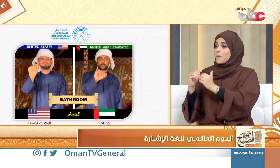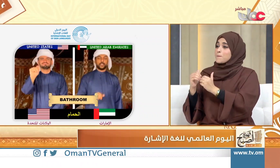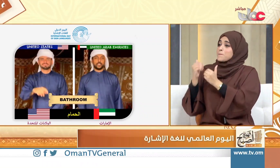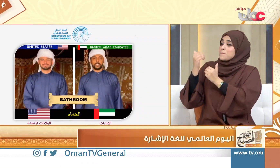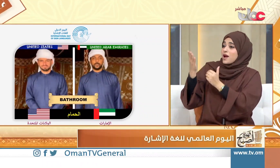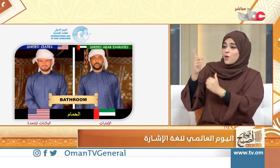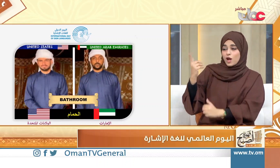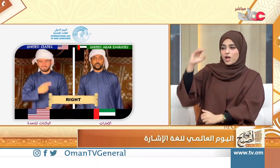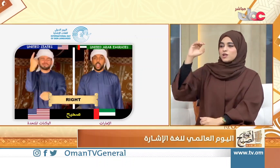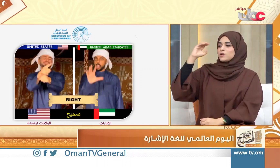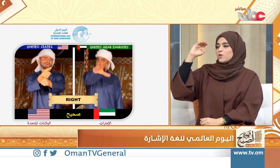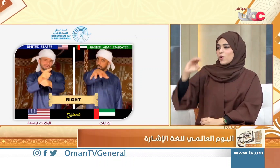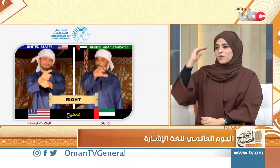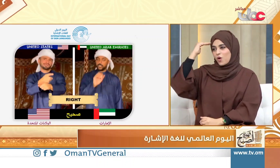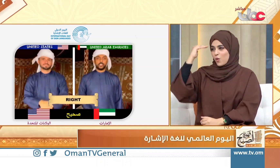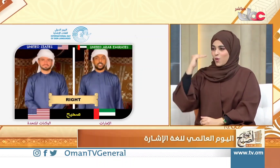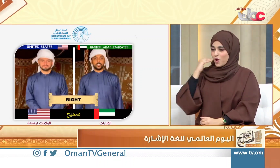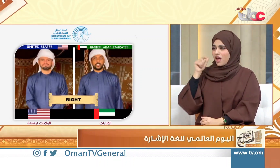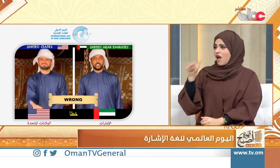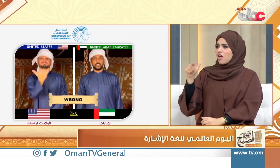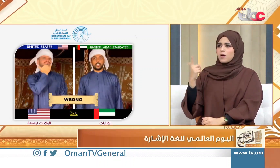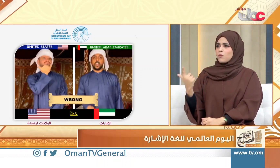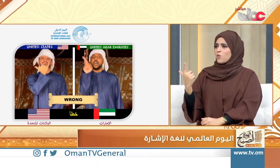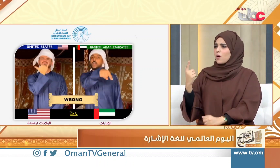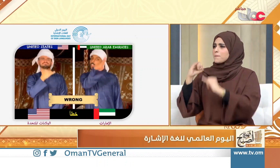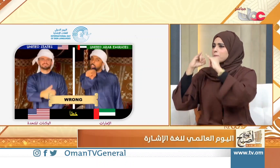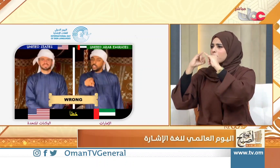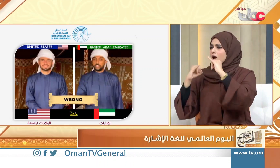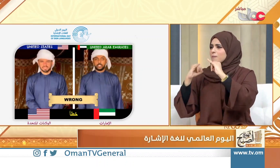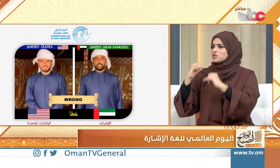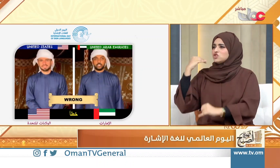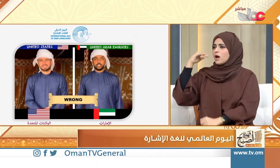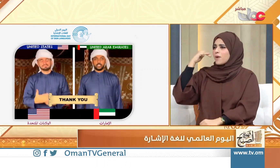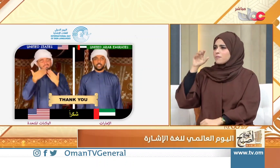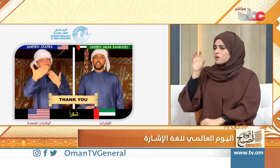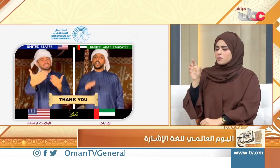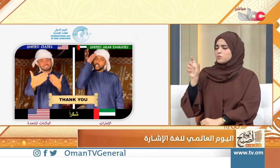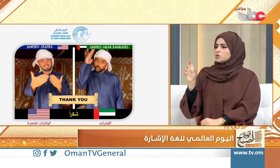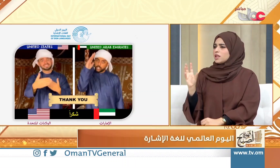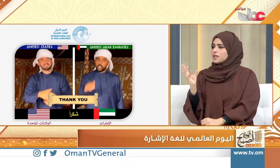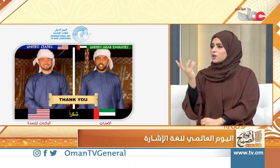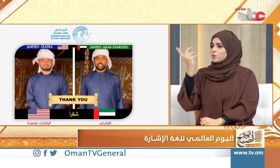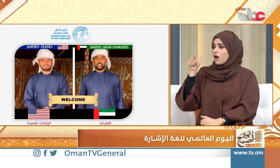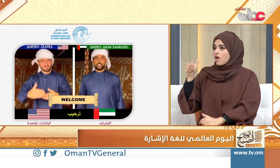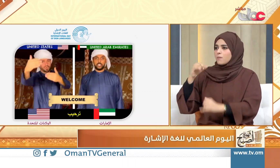المخيم الشبابي كان في كوريا الجنوبية كانت هناك عدة فعاليات